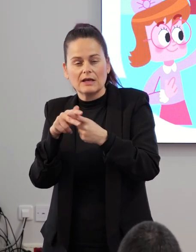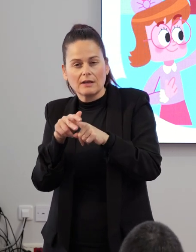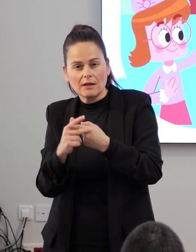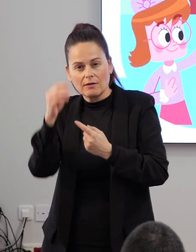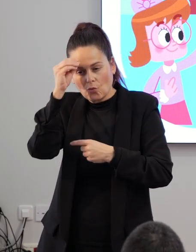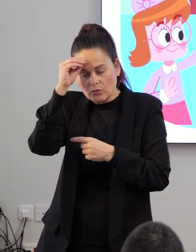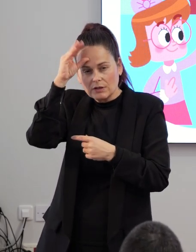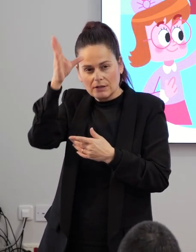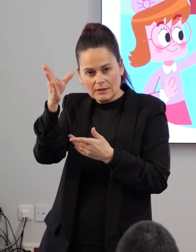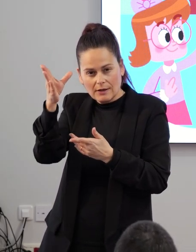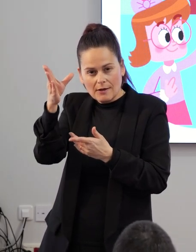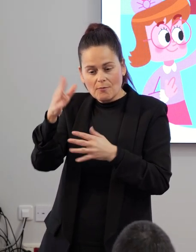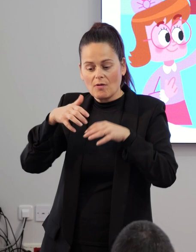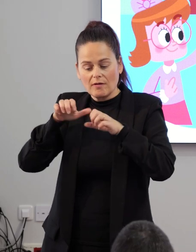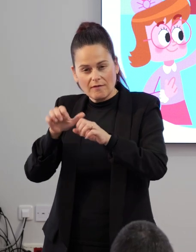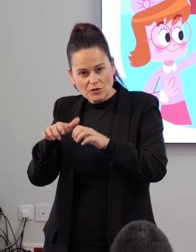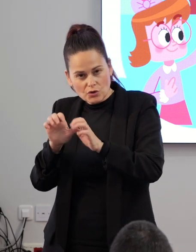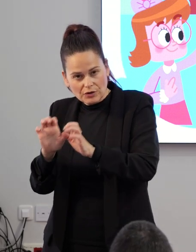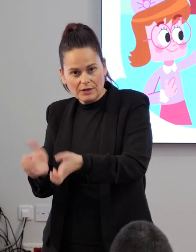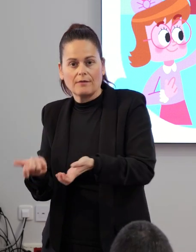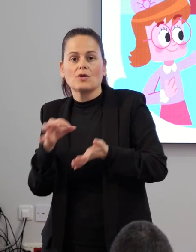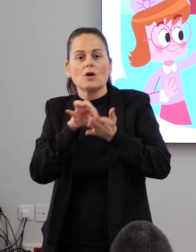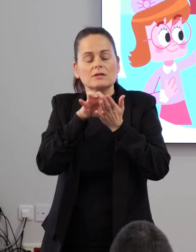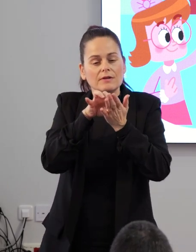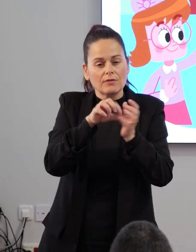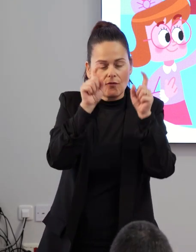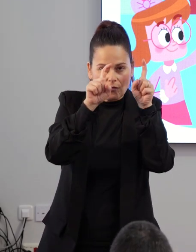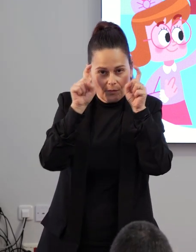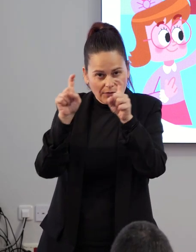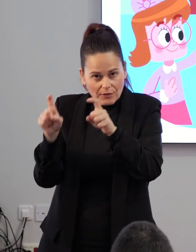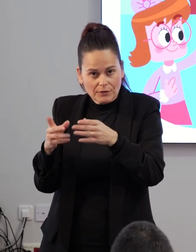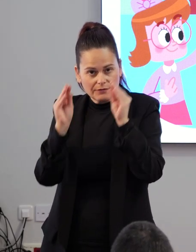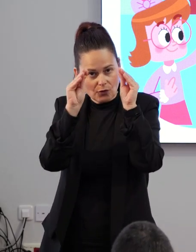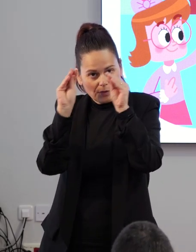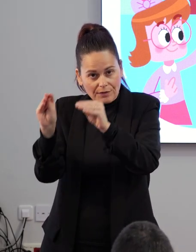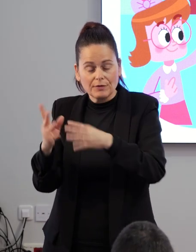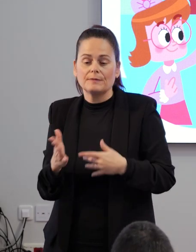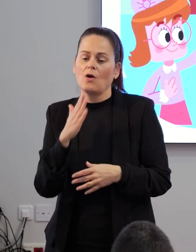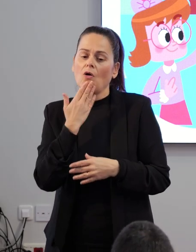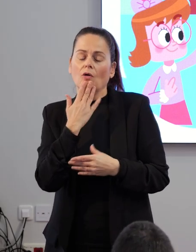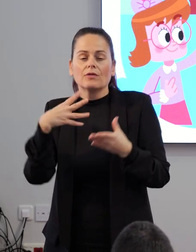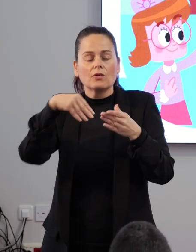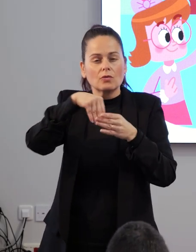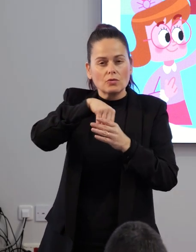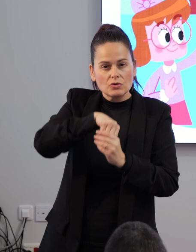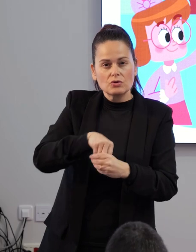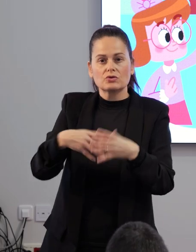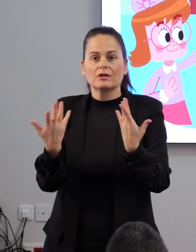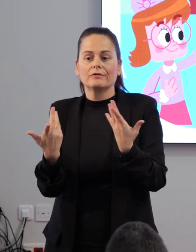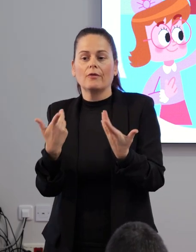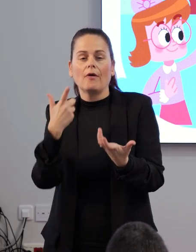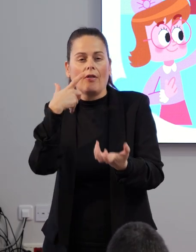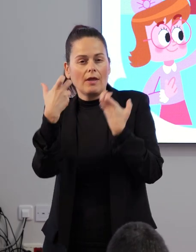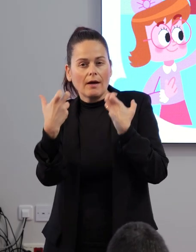cognitiva y fisioterapia, servicio de formación, ocio inclusivo y terapéutico, taller de arte,